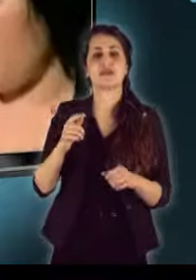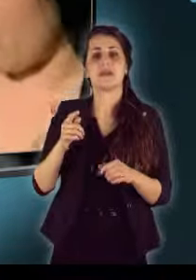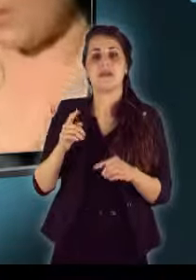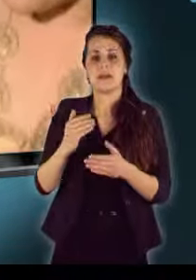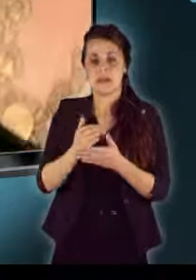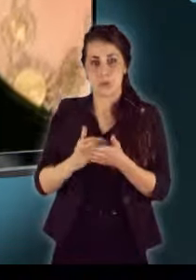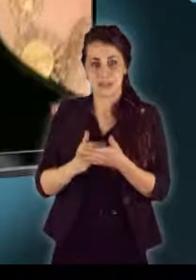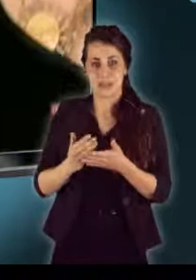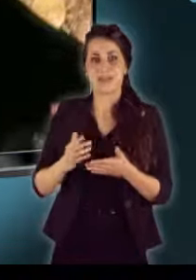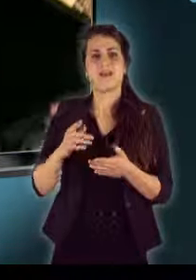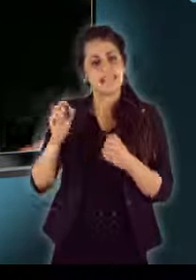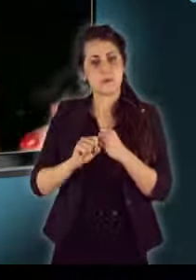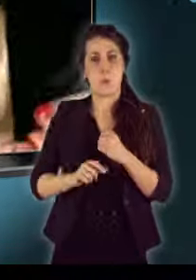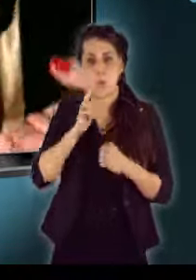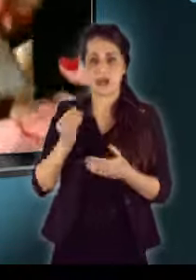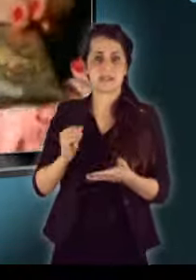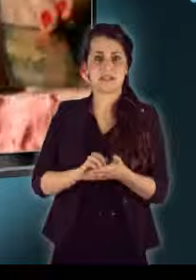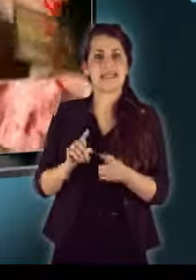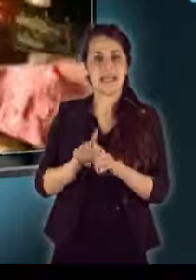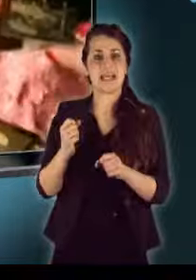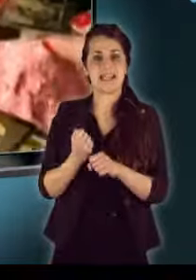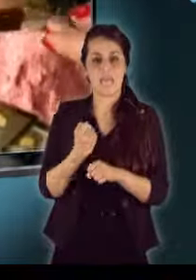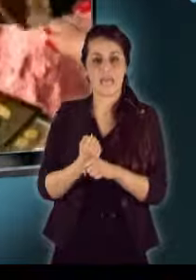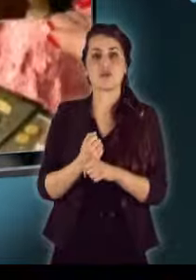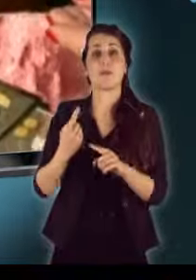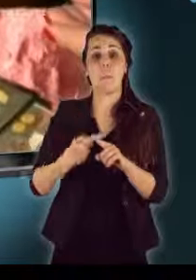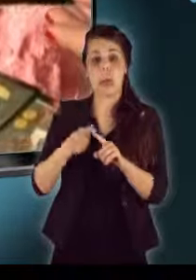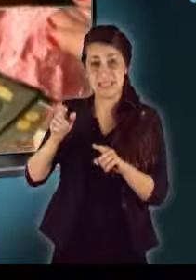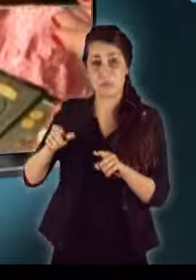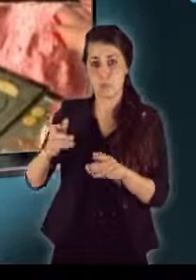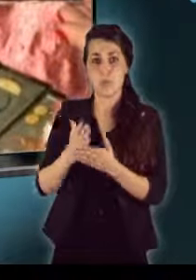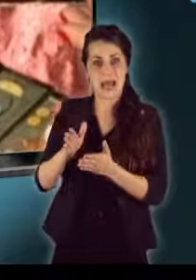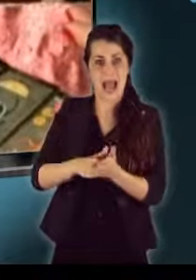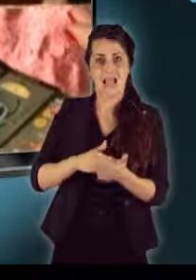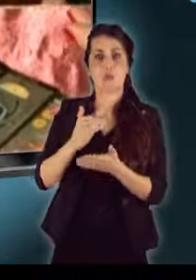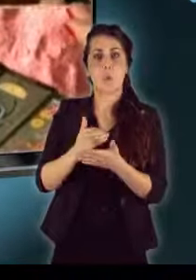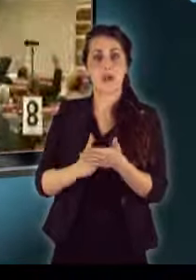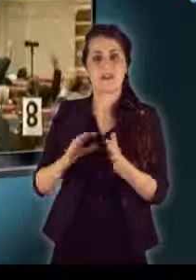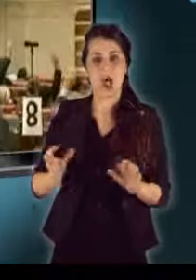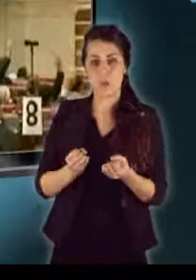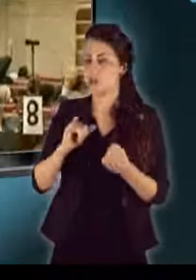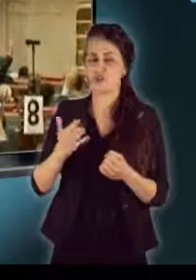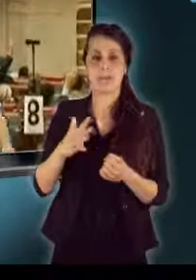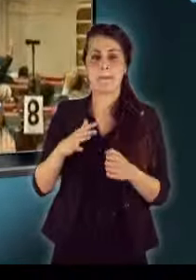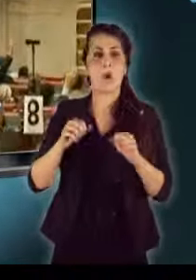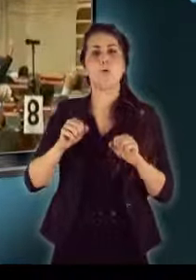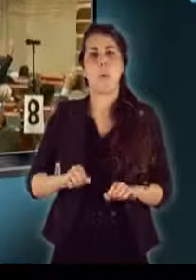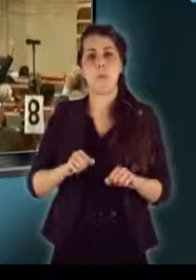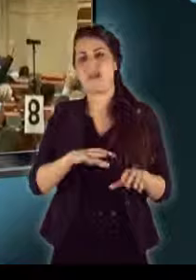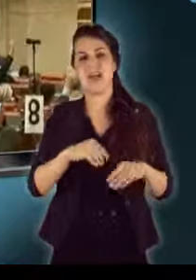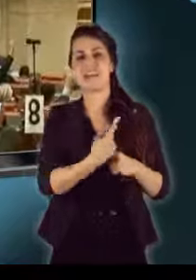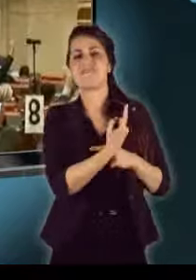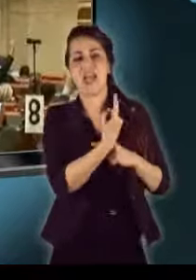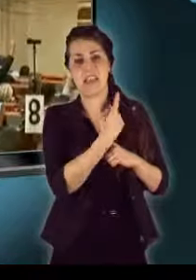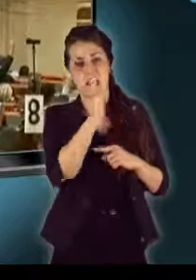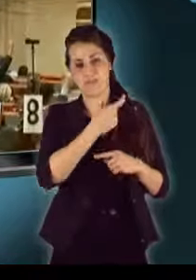azonban szigorú szabályokhoz kötné az ilyen tevékenységet. A politikusok már neki is láttak a törvényalkotásnak, és nem veszik komolyan a boszorkányok